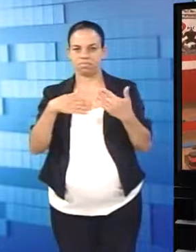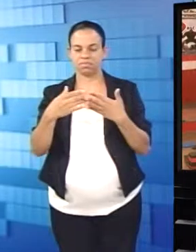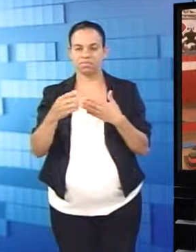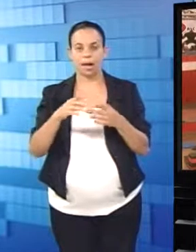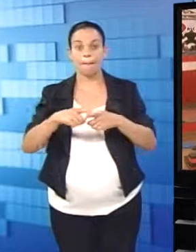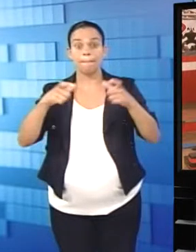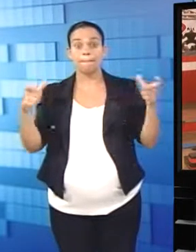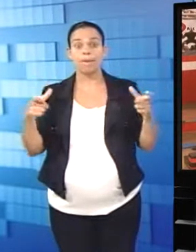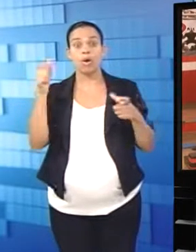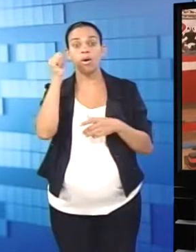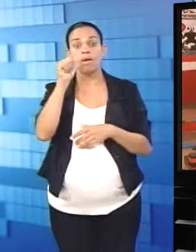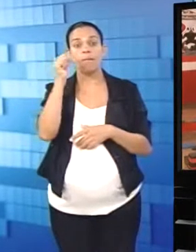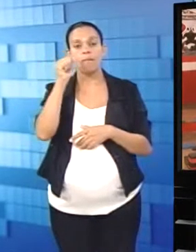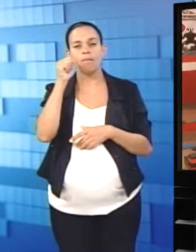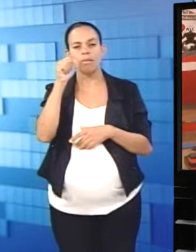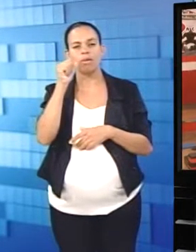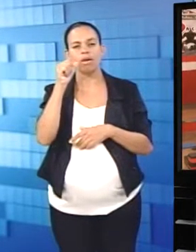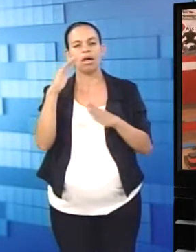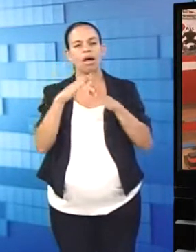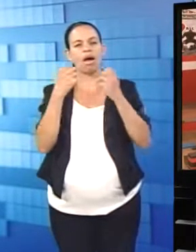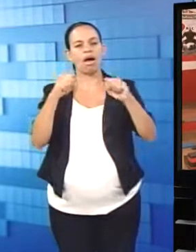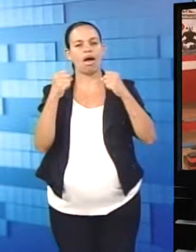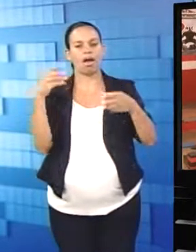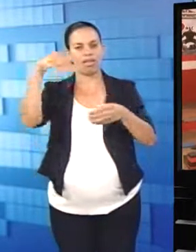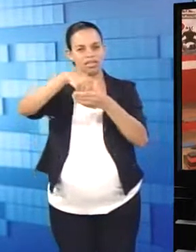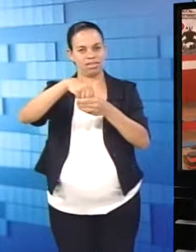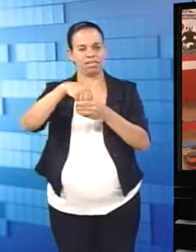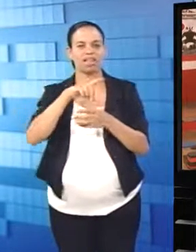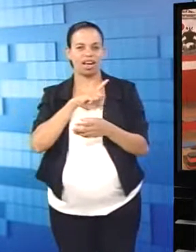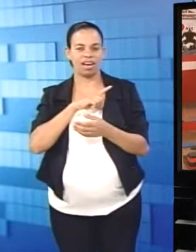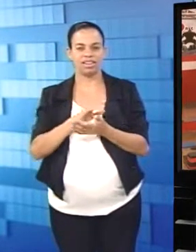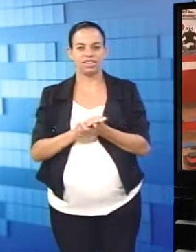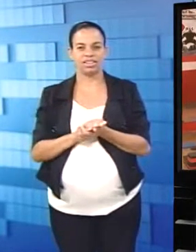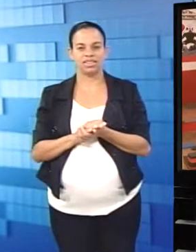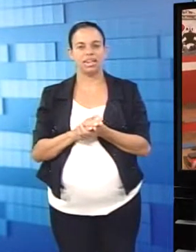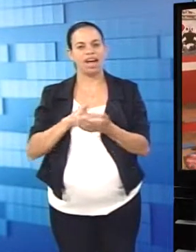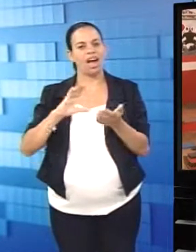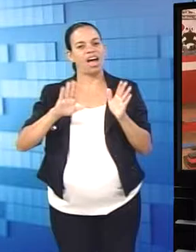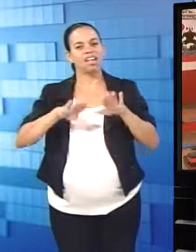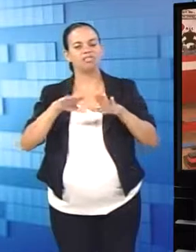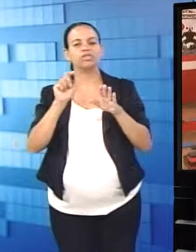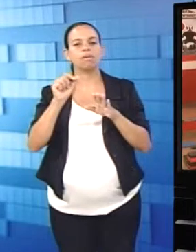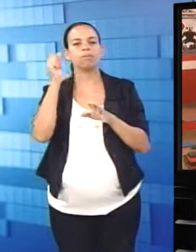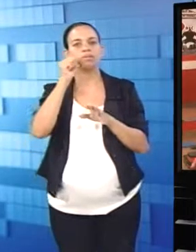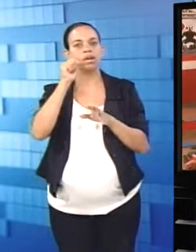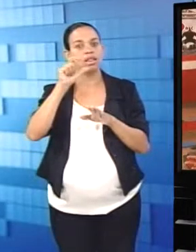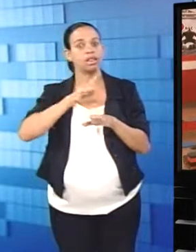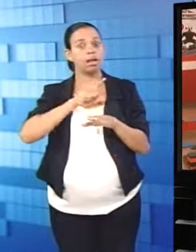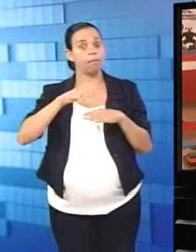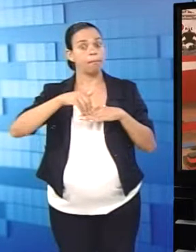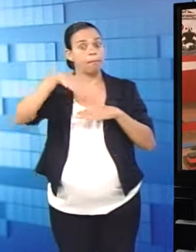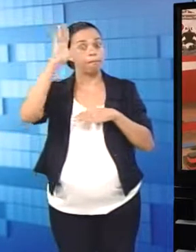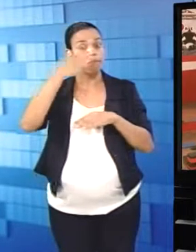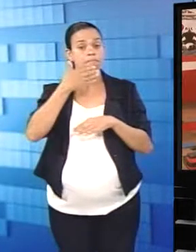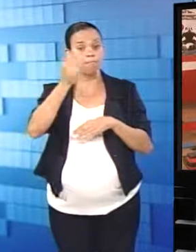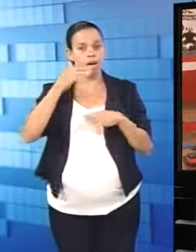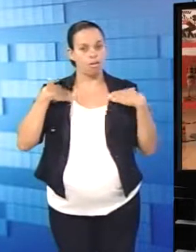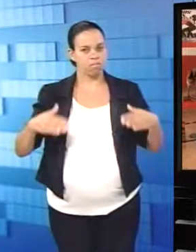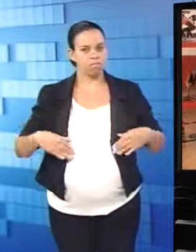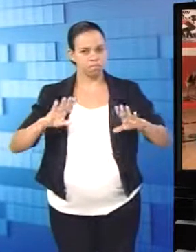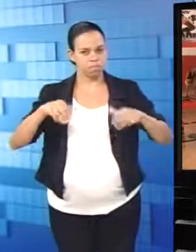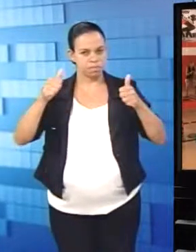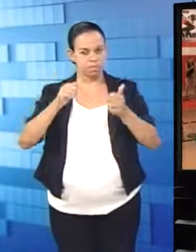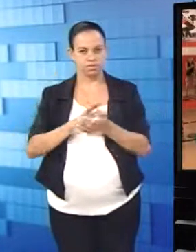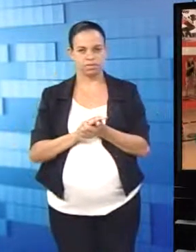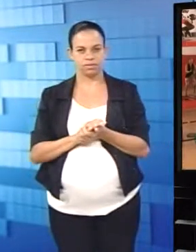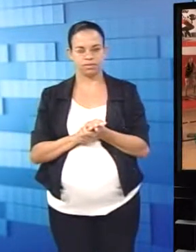participa das aulas são as mulheres. Então, em certos casos, as mulheres são mais condicionadas do que os homens.